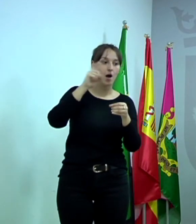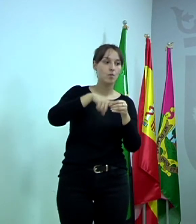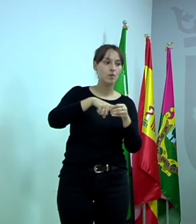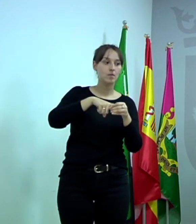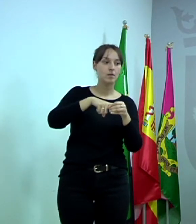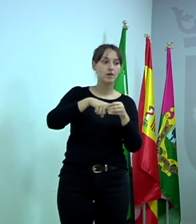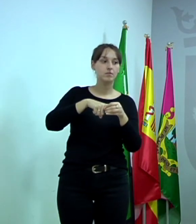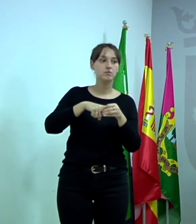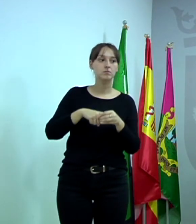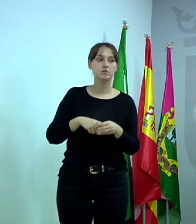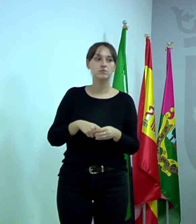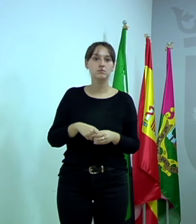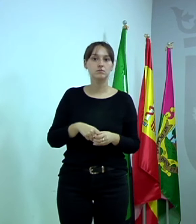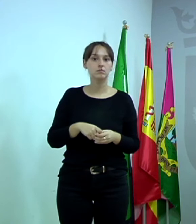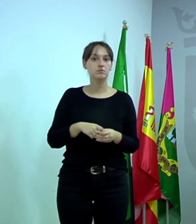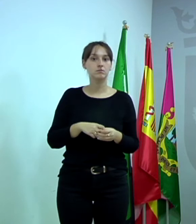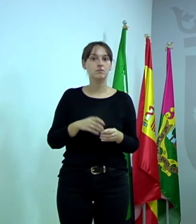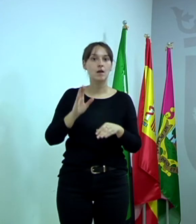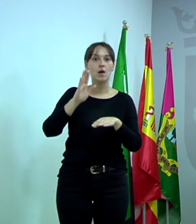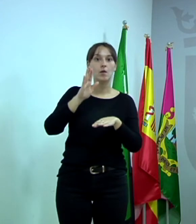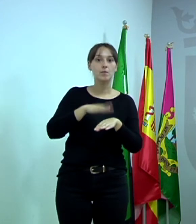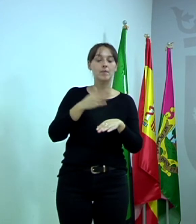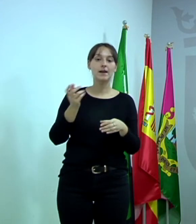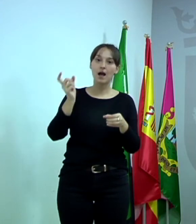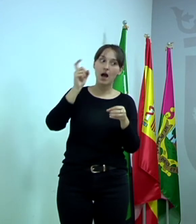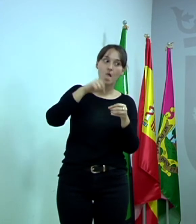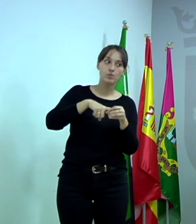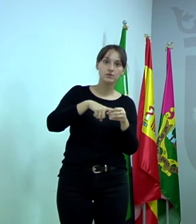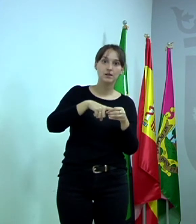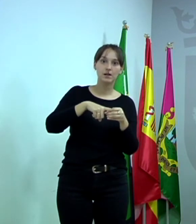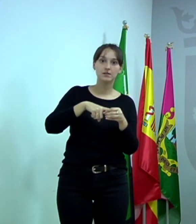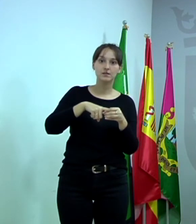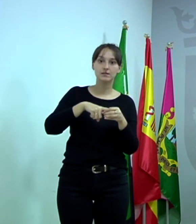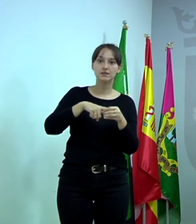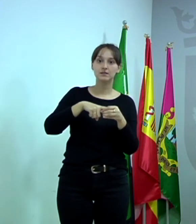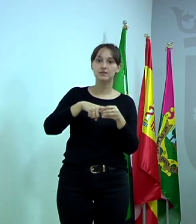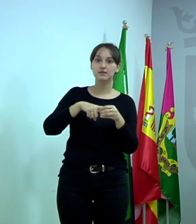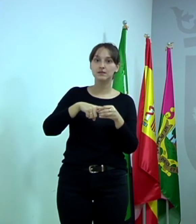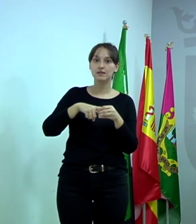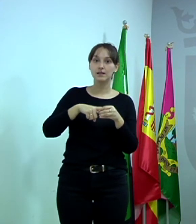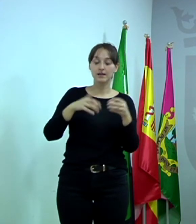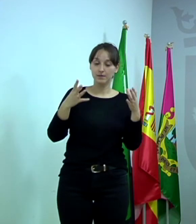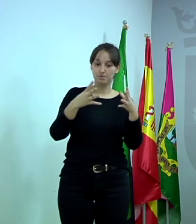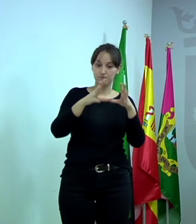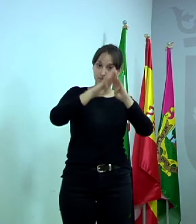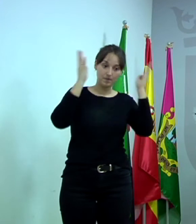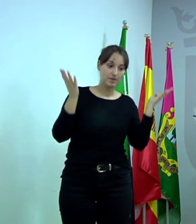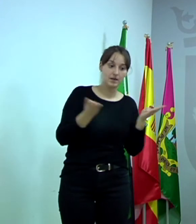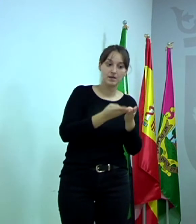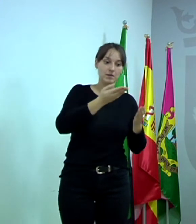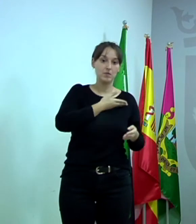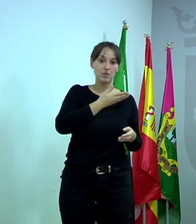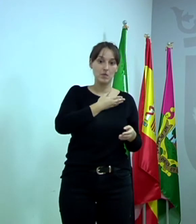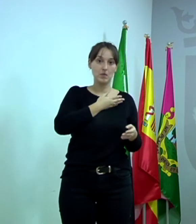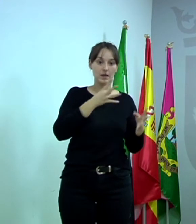428505. través de la oficina de Igualdad, claro. No, no, porque luego va haber un enlace. En la página web municipal hay enlaces, igual que hemos hecho otros